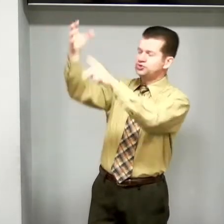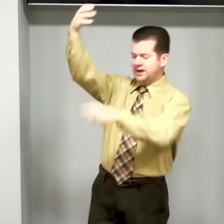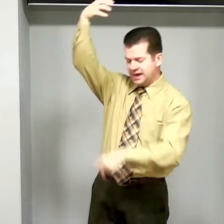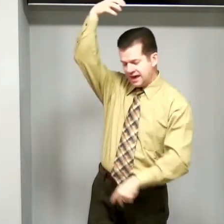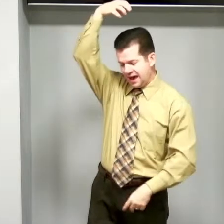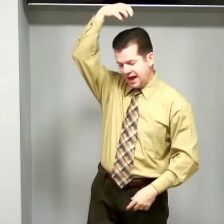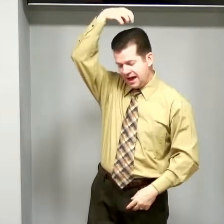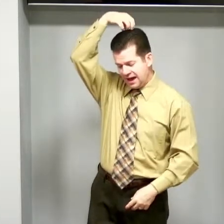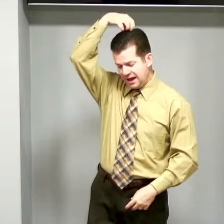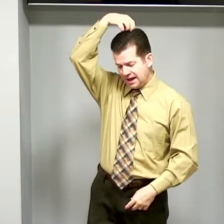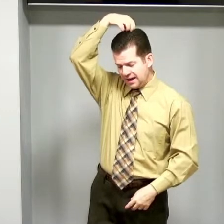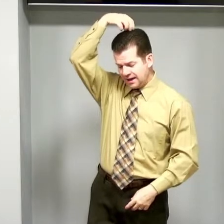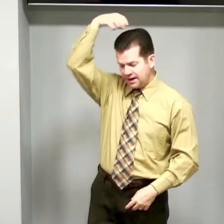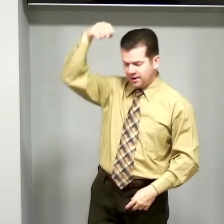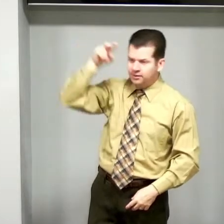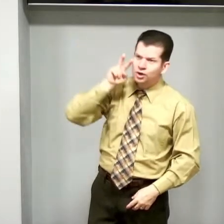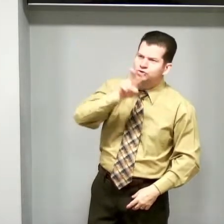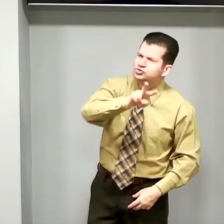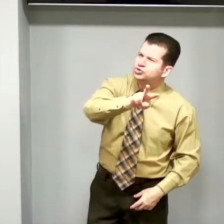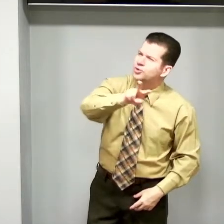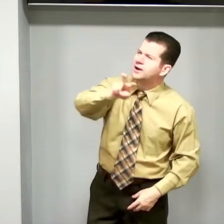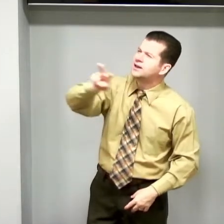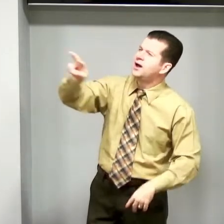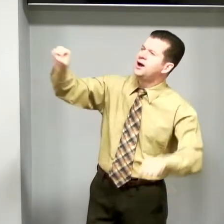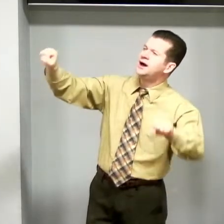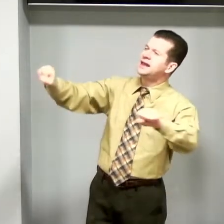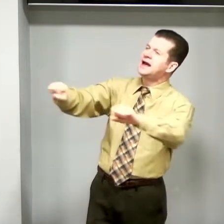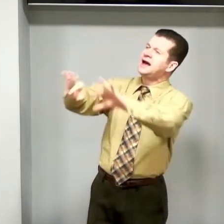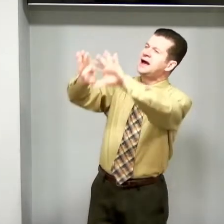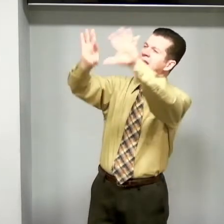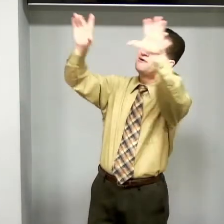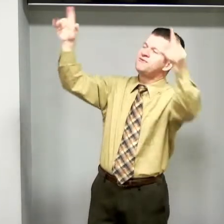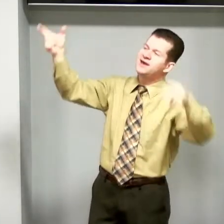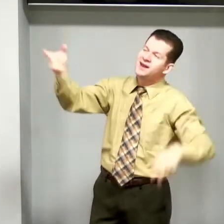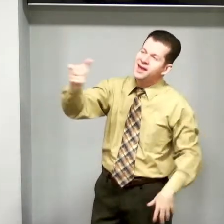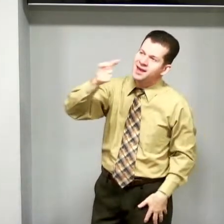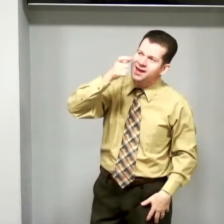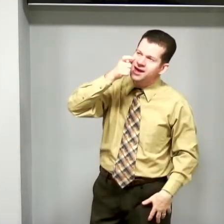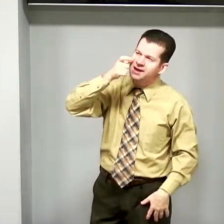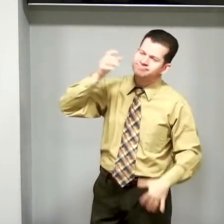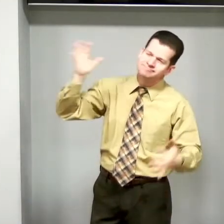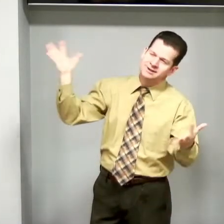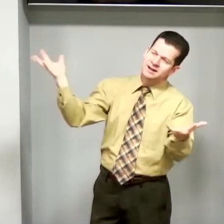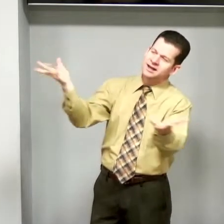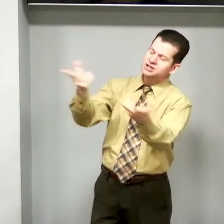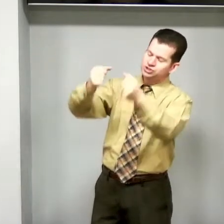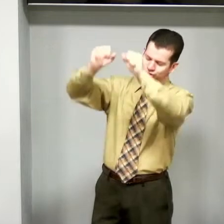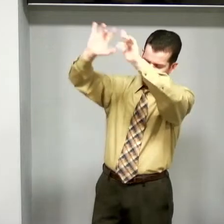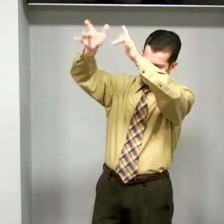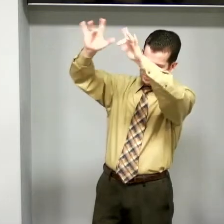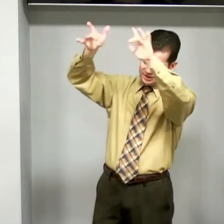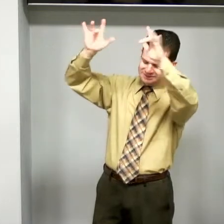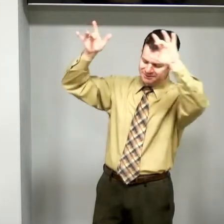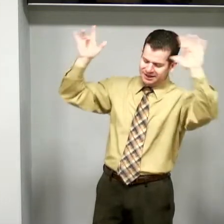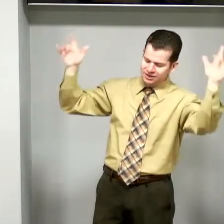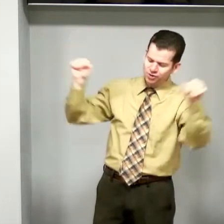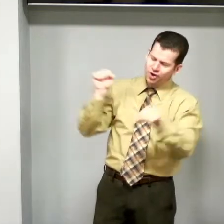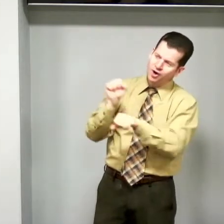real, sua glória verei, grandioso esplendor,